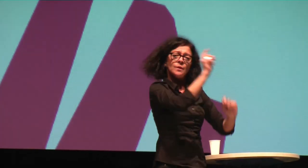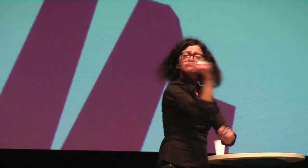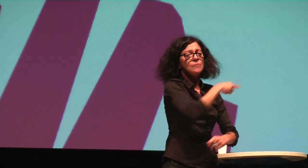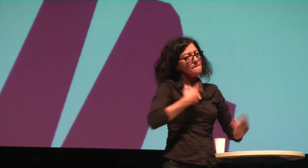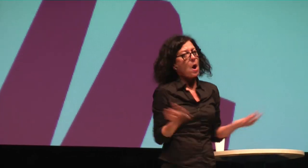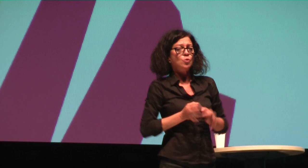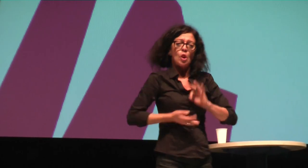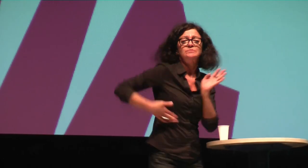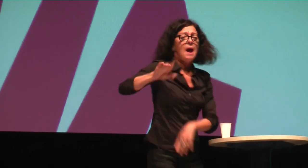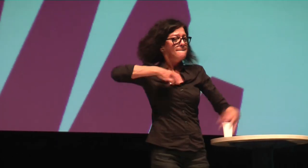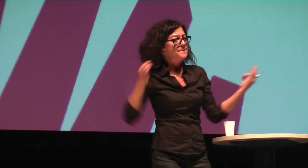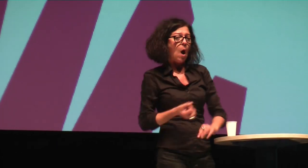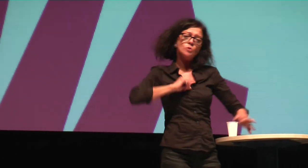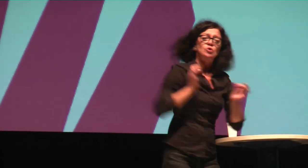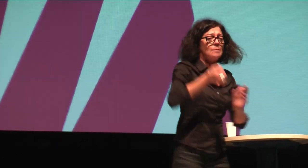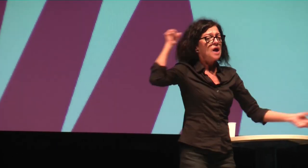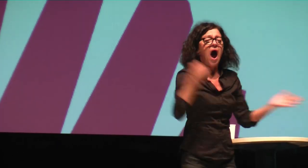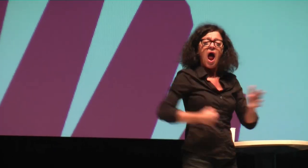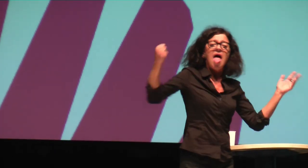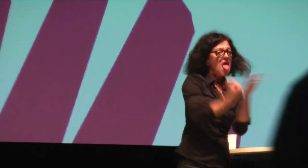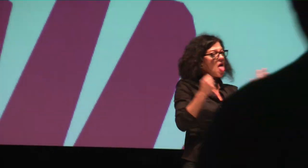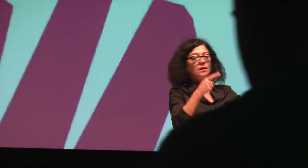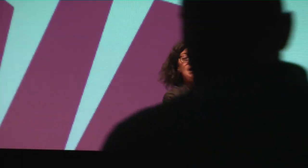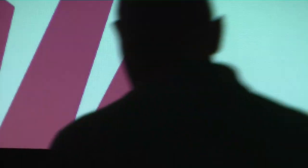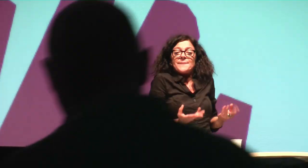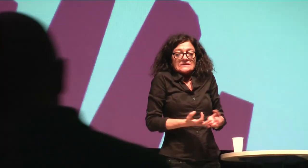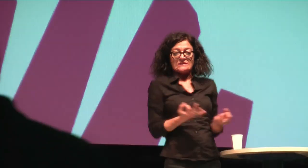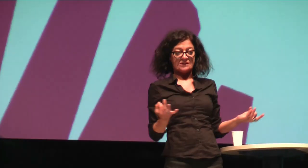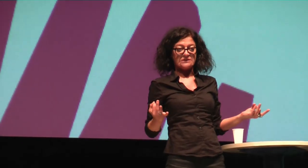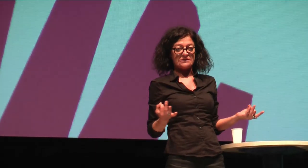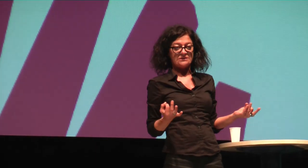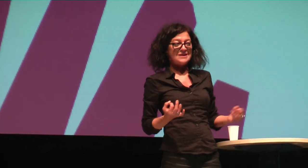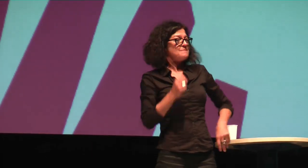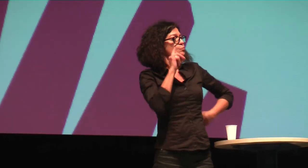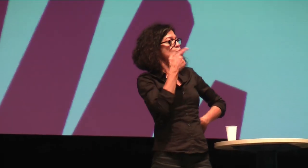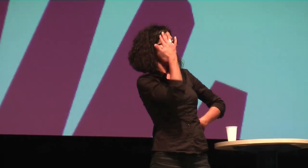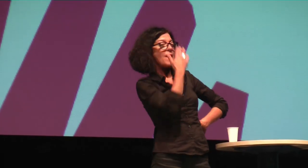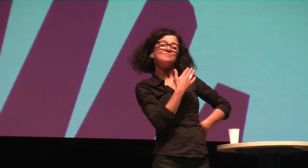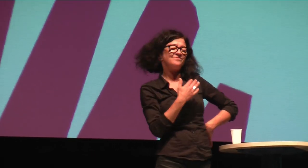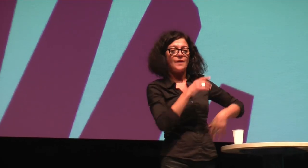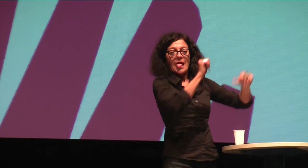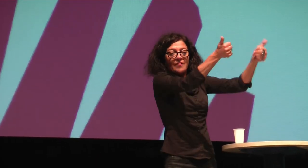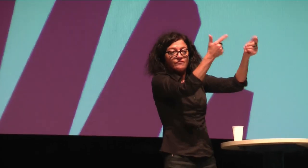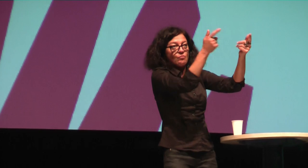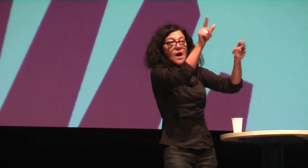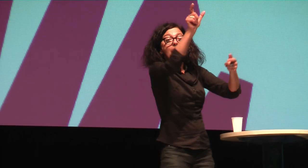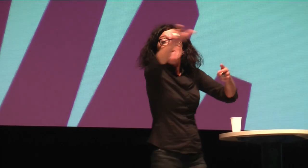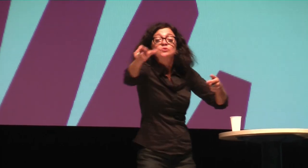die Politiker beschimpfe und sage, ich brauche das als Behinderte und ich brauche das und das, dann funktioniert das nicht.